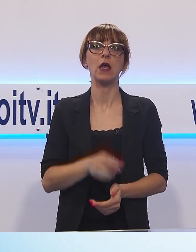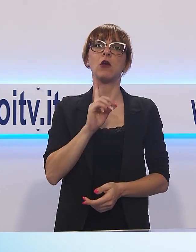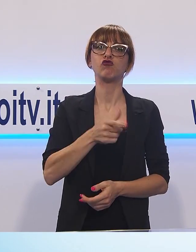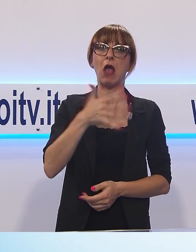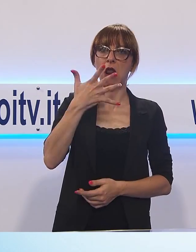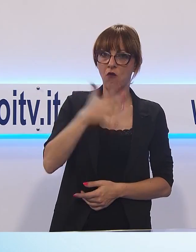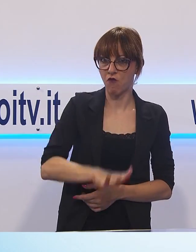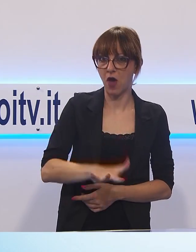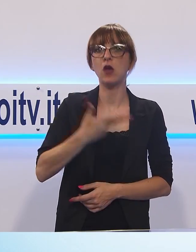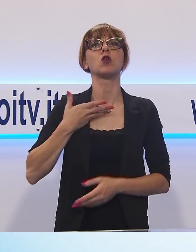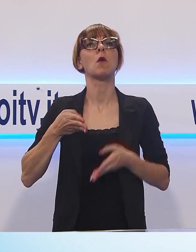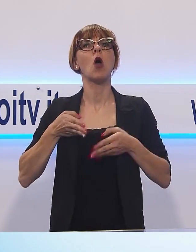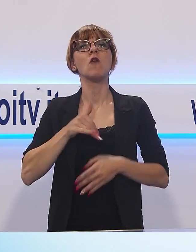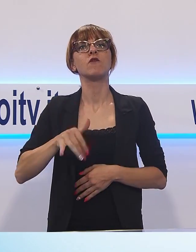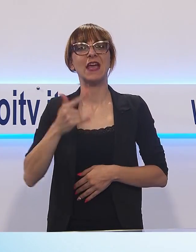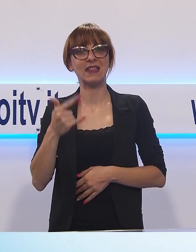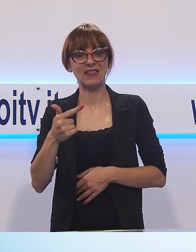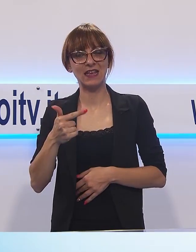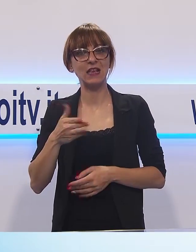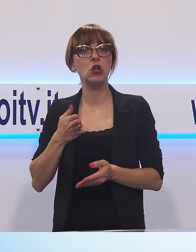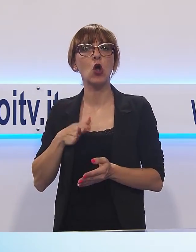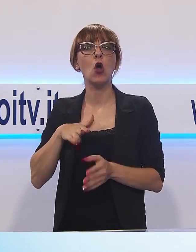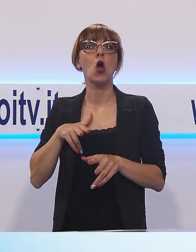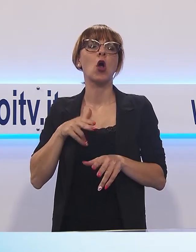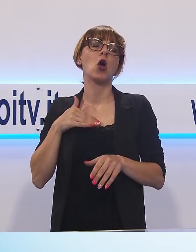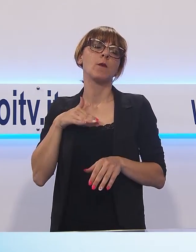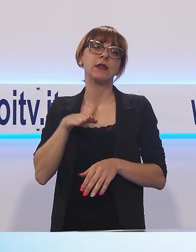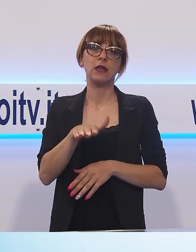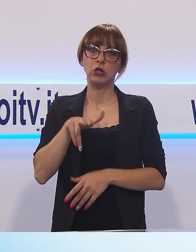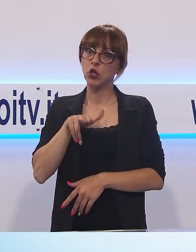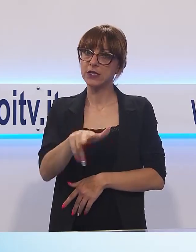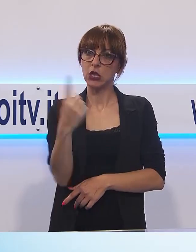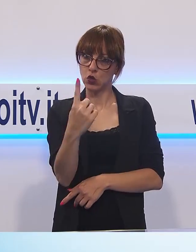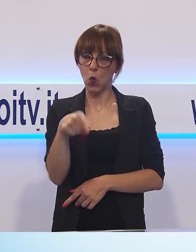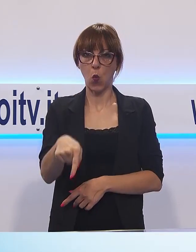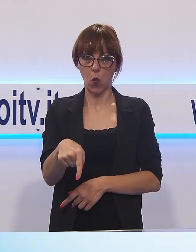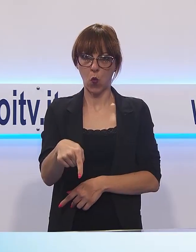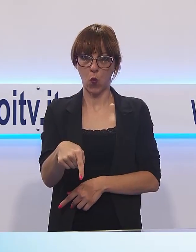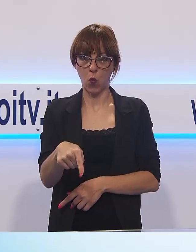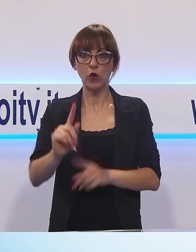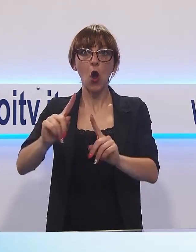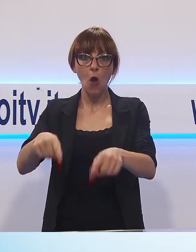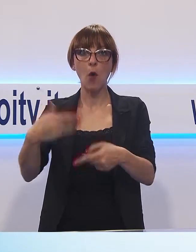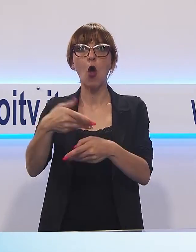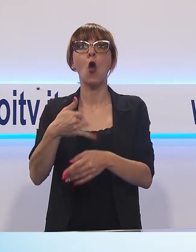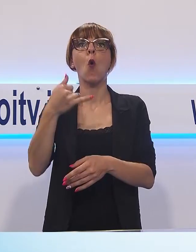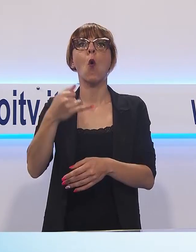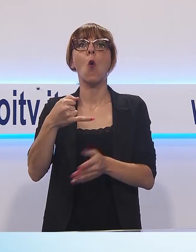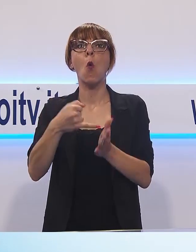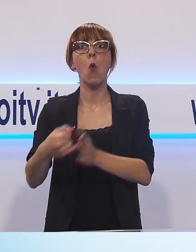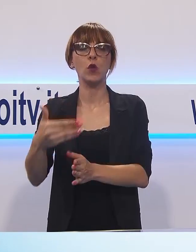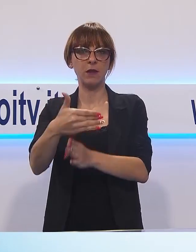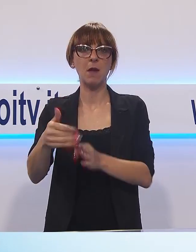sono arrivati anche i lavori delle ferrovie su Via Ingrillini, con conseguente introduzione del senso unico nell'ultima parte della strada.